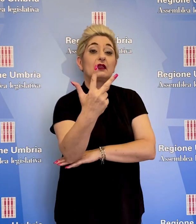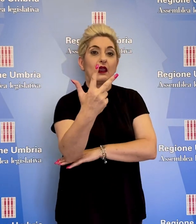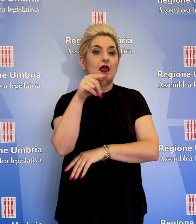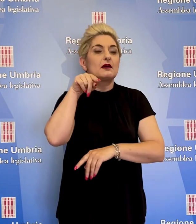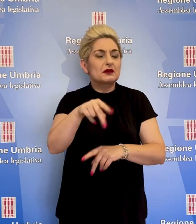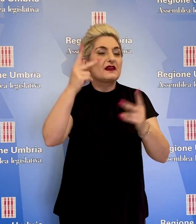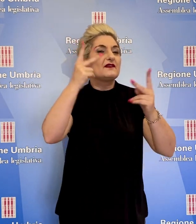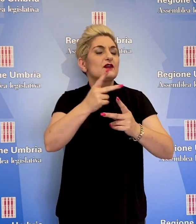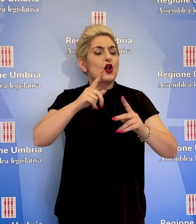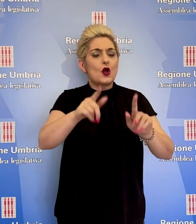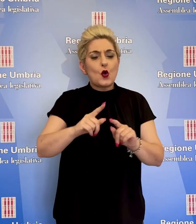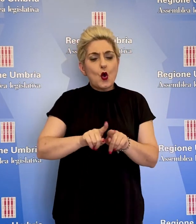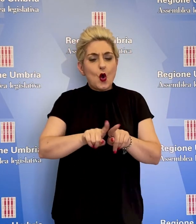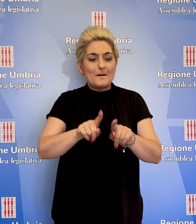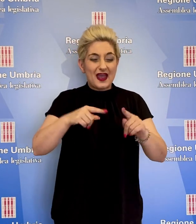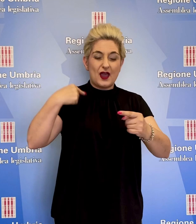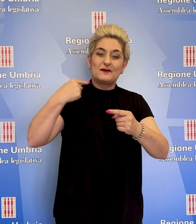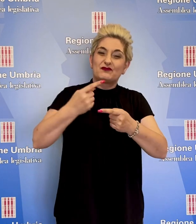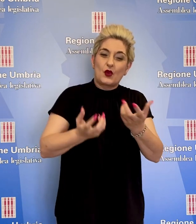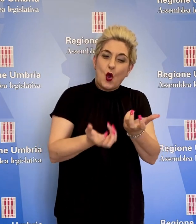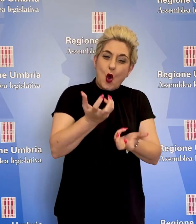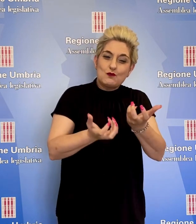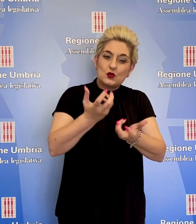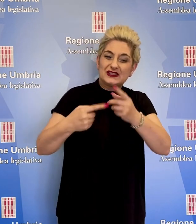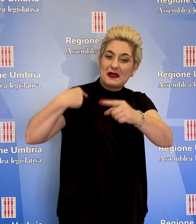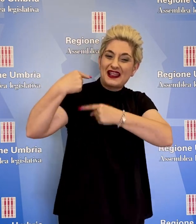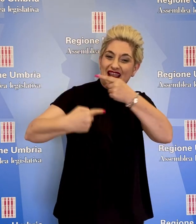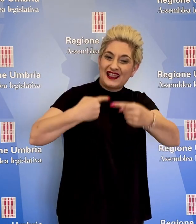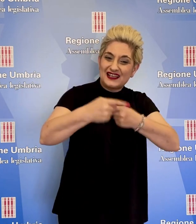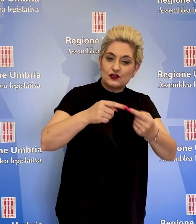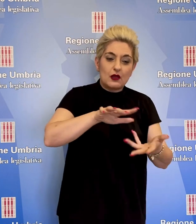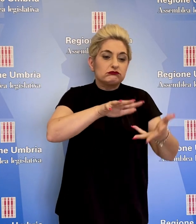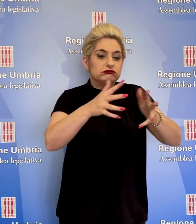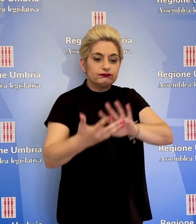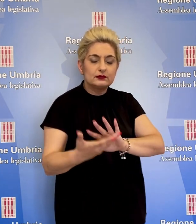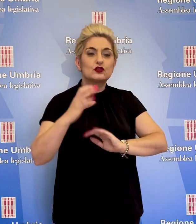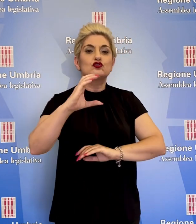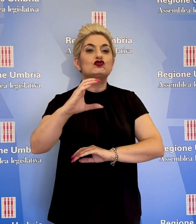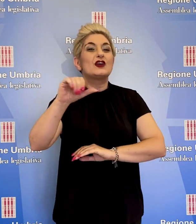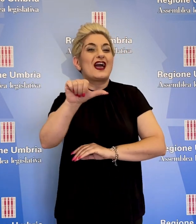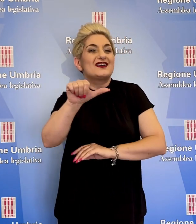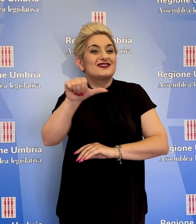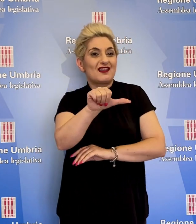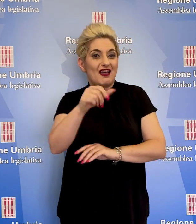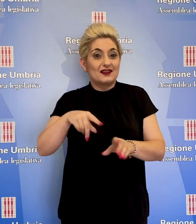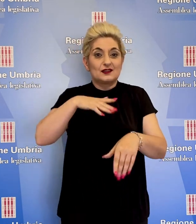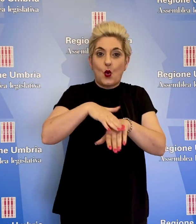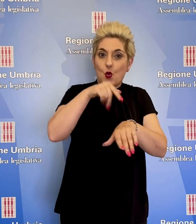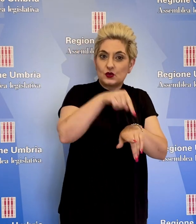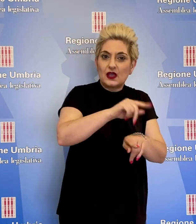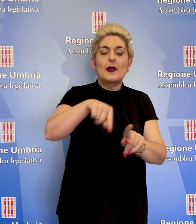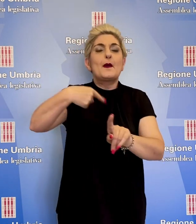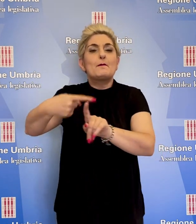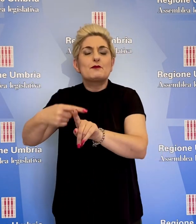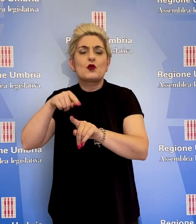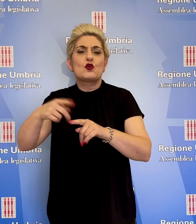sostituzione dei combustibili tradizionali con CSS, a cui si aggiungerebbero le cementerie di Gubbio e Spoleto.